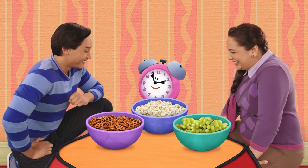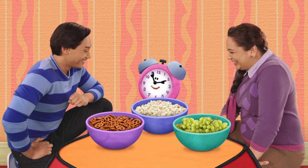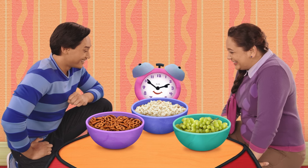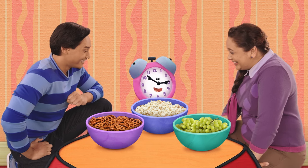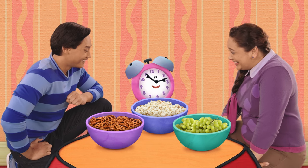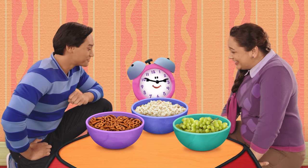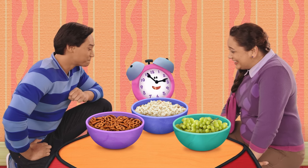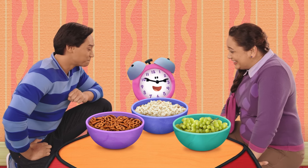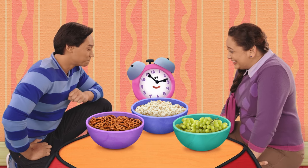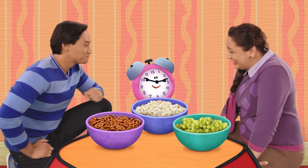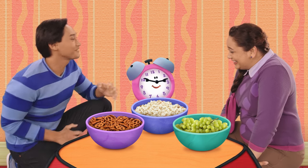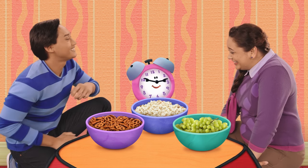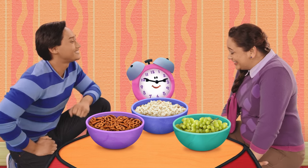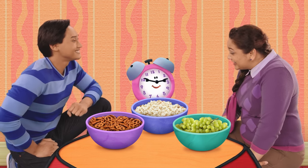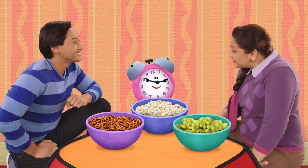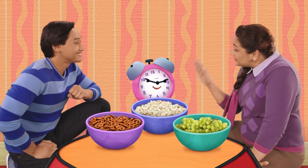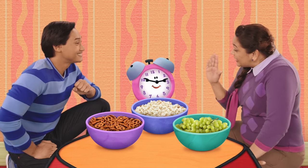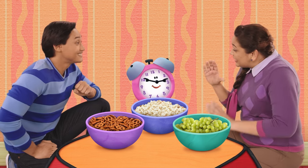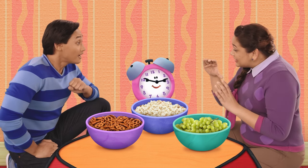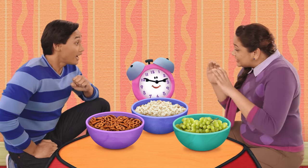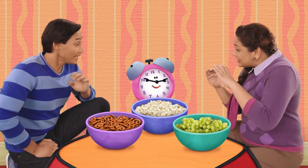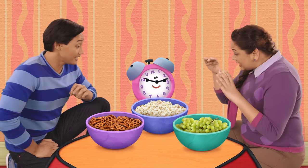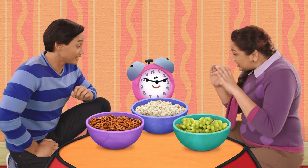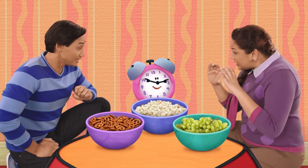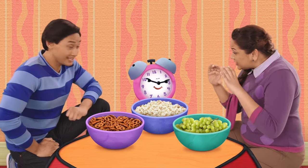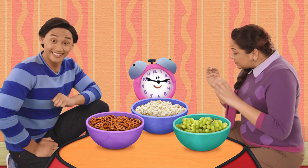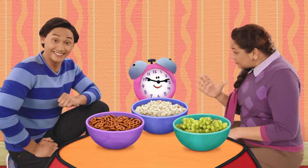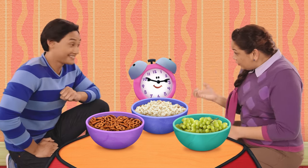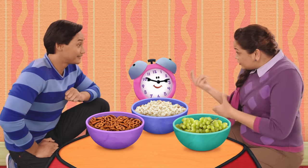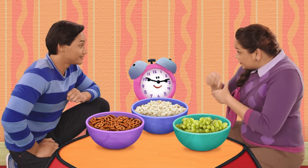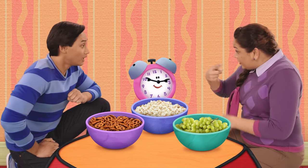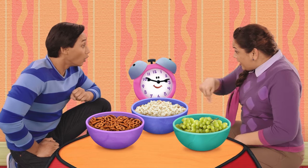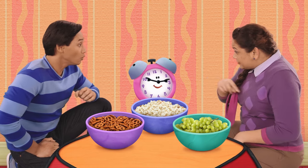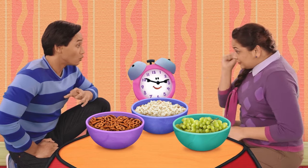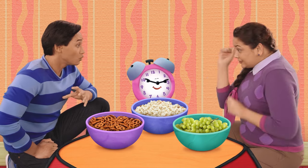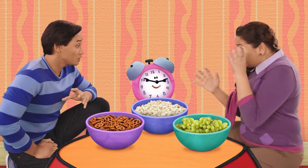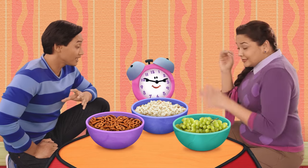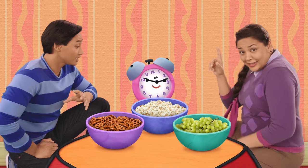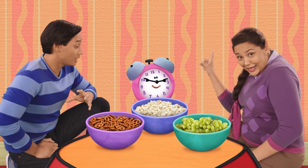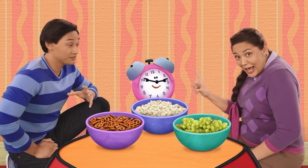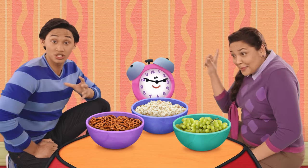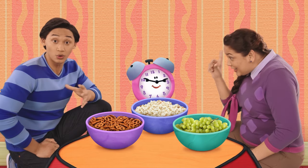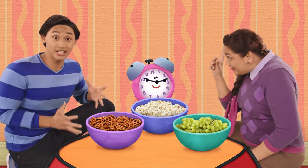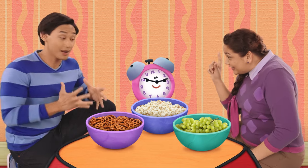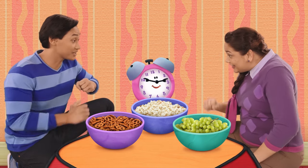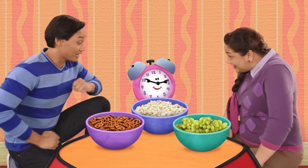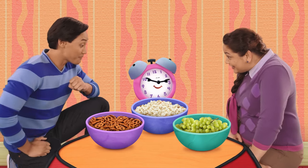¡Hola, Camila! ¡Oh! ¡Hola, TikTok! ¡Oh! ¿Te gustaría venir a la hora del cuento en la